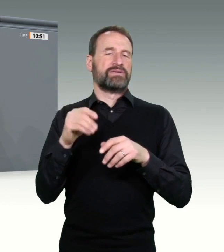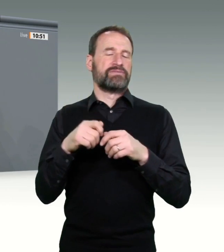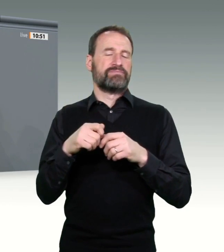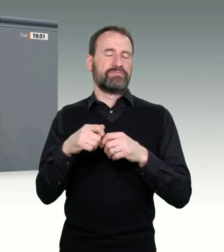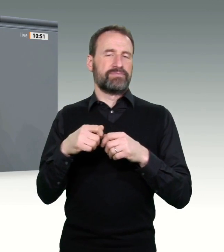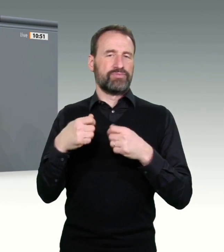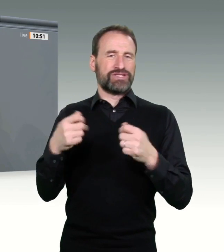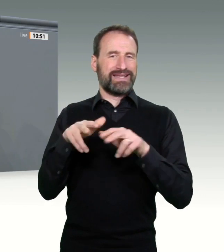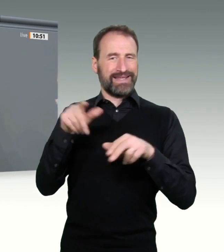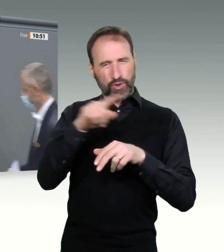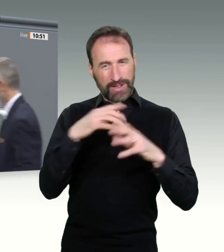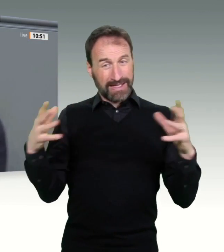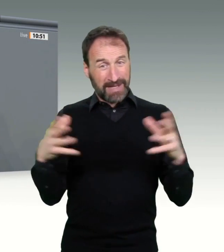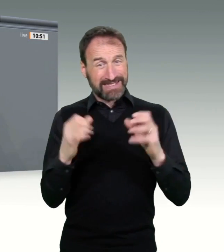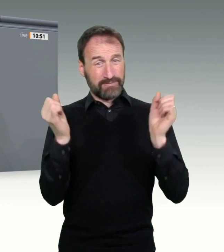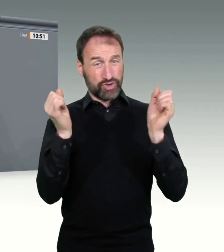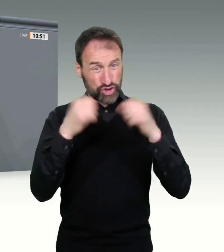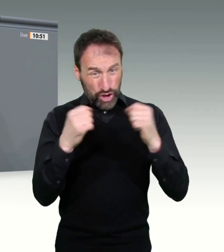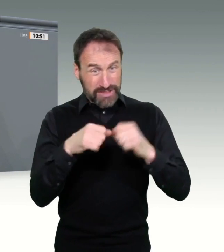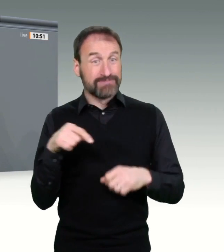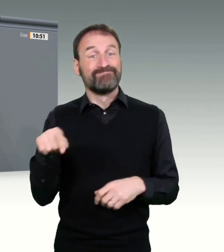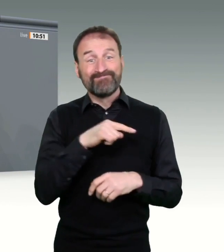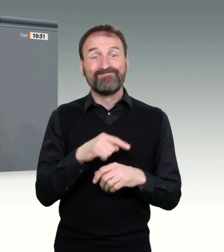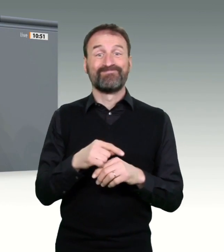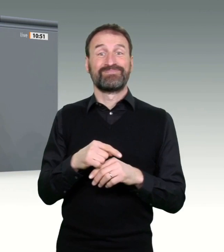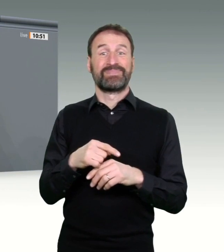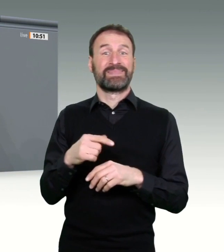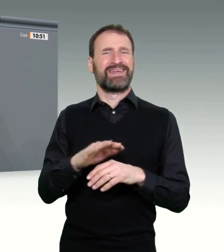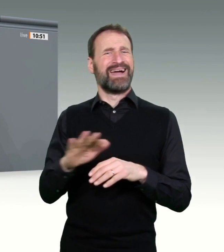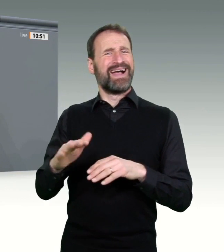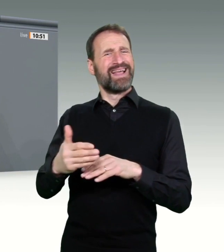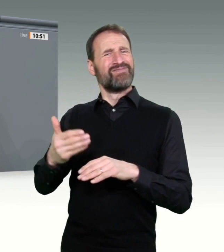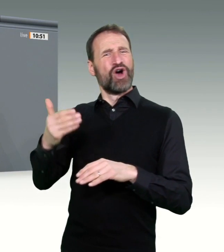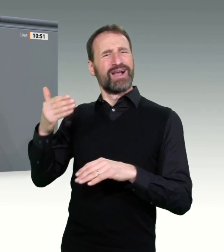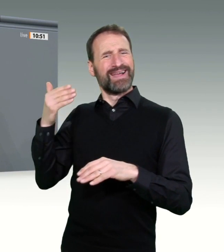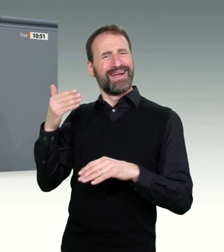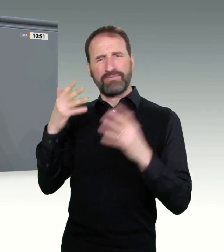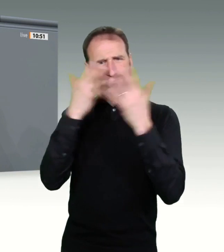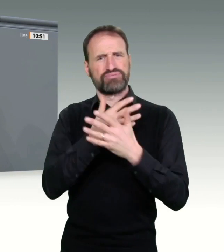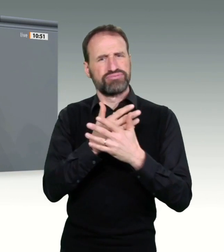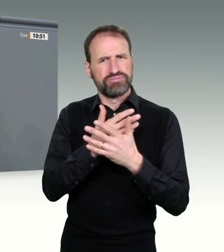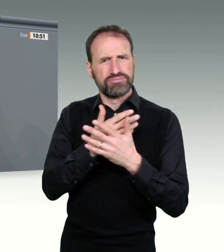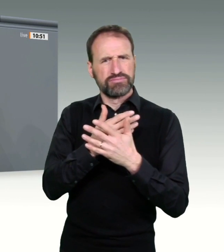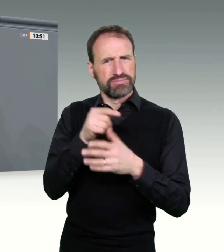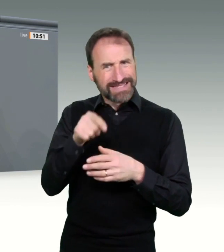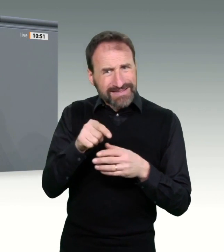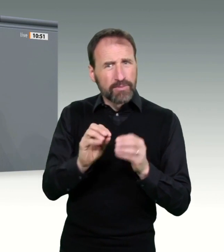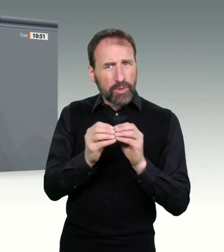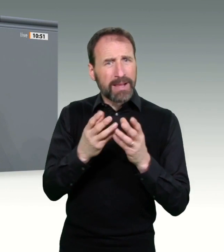deswegen eine Bundesregierung haben, die seit einem Jahr nicht in der Lage ist, vorausschauend und rechtzeitig zu